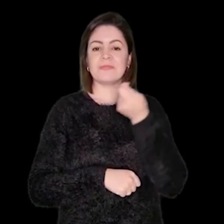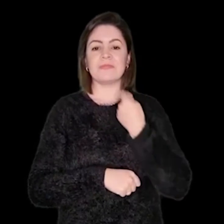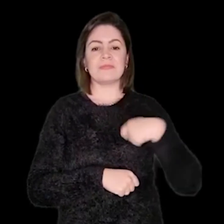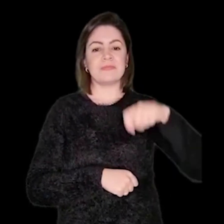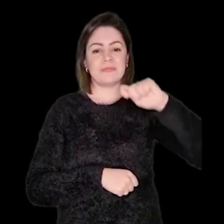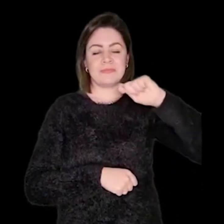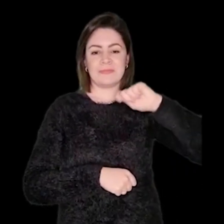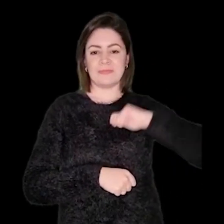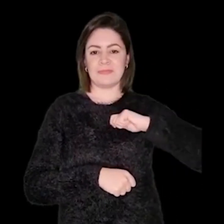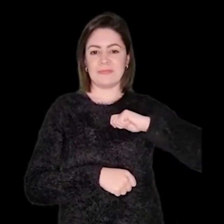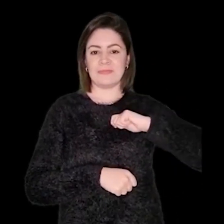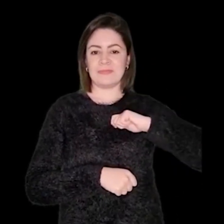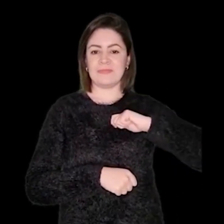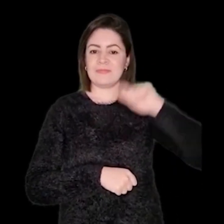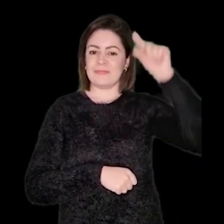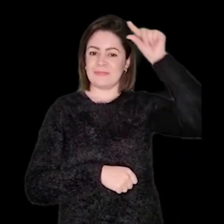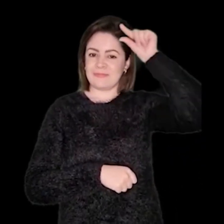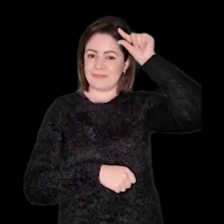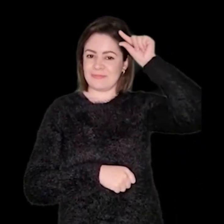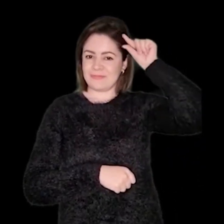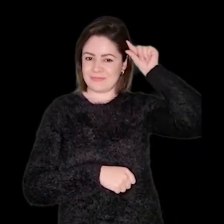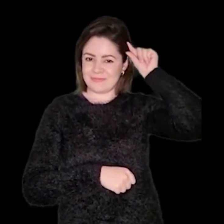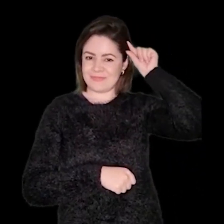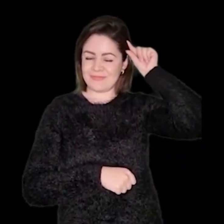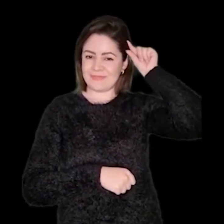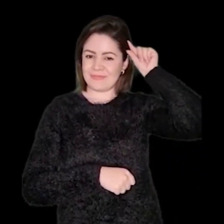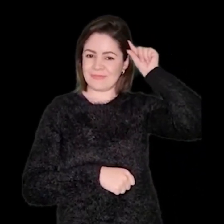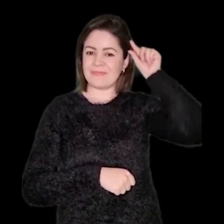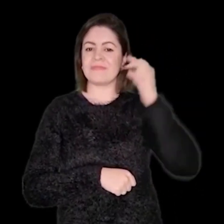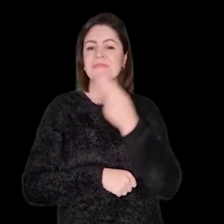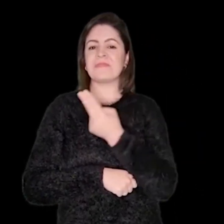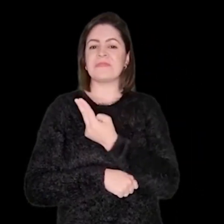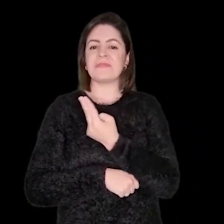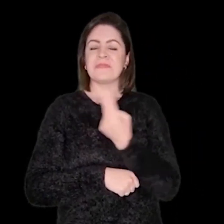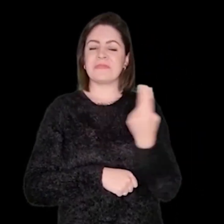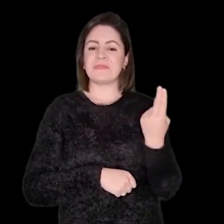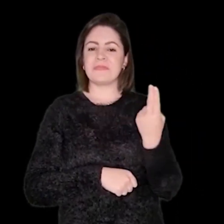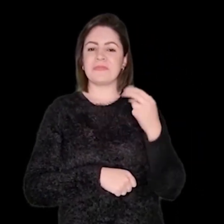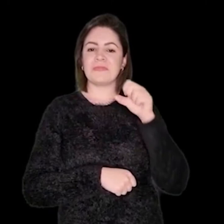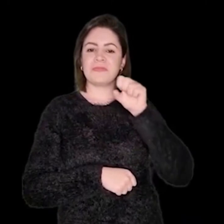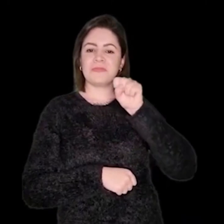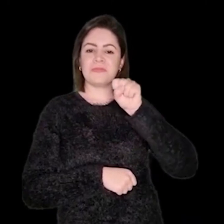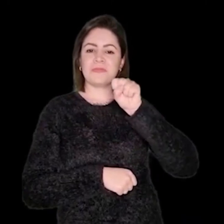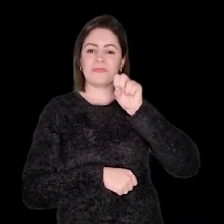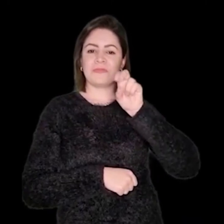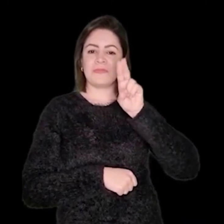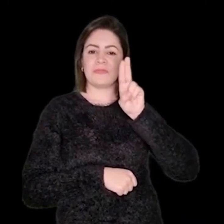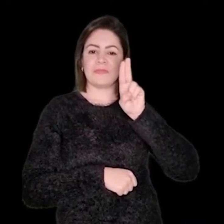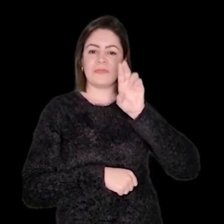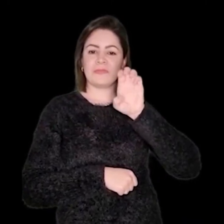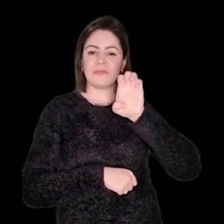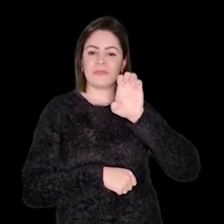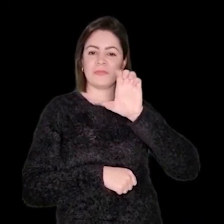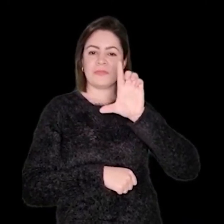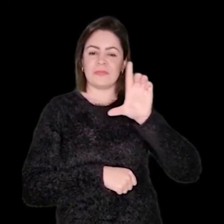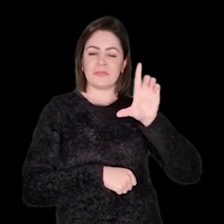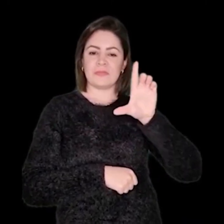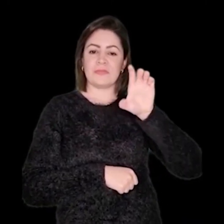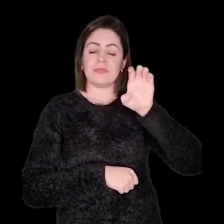Unicentro. Esse é o meu sinal identificador na comunidade surda. Eu sou a professora Suelen